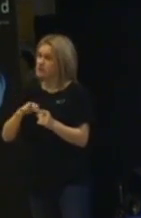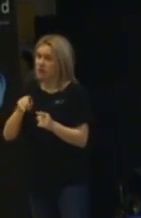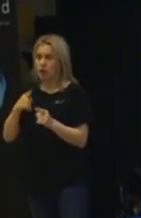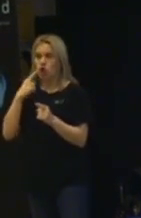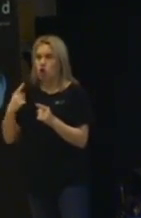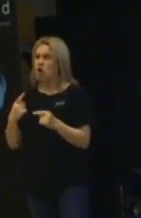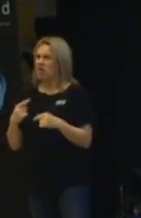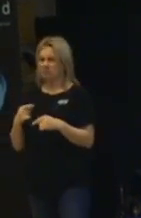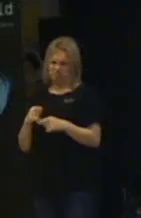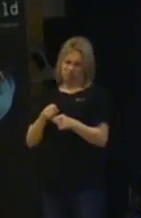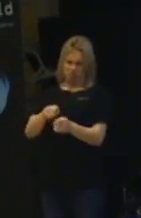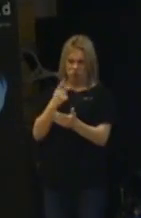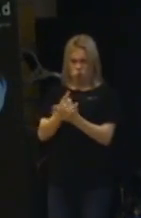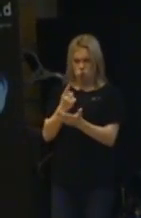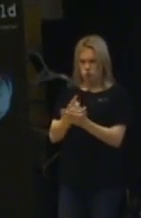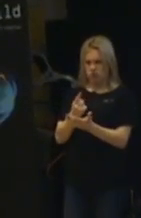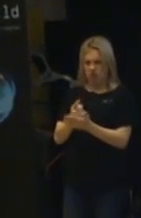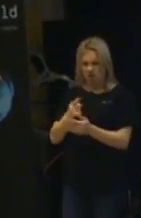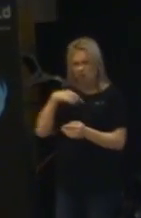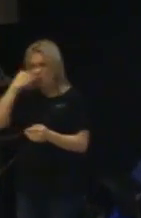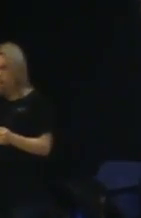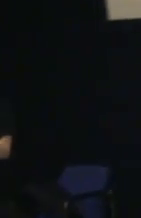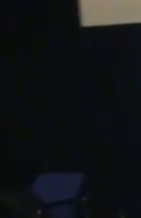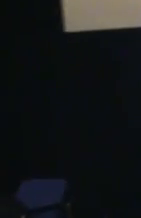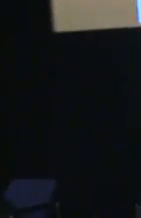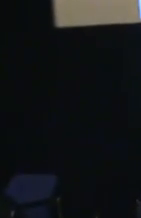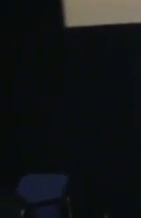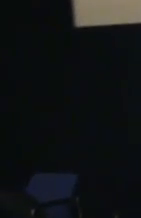är trotvärdig. Att det är konstigt att han har en låtsas vän. Att han är konstig.